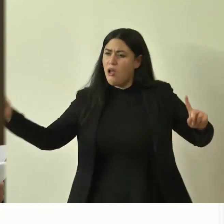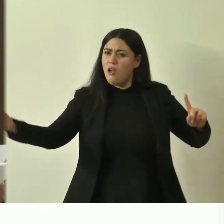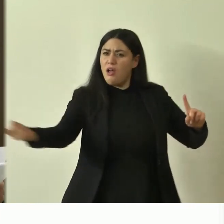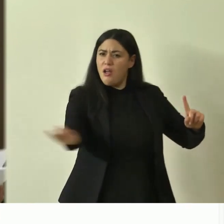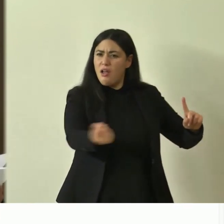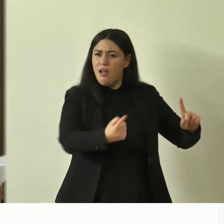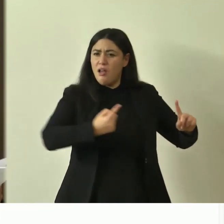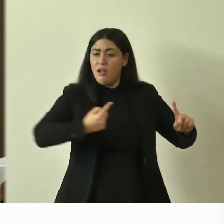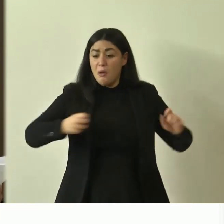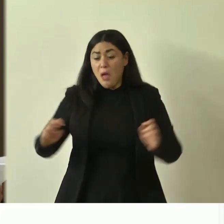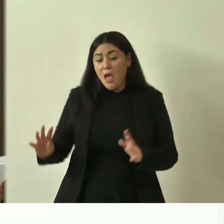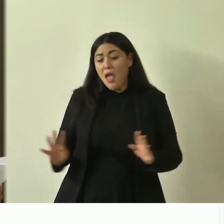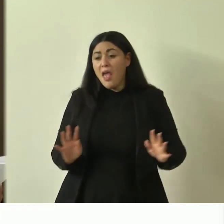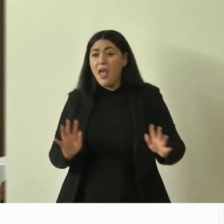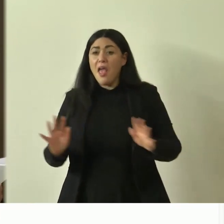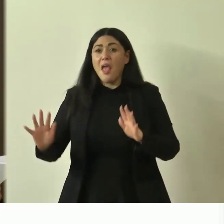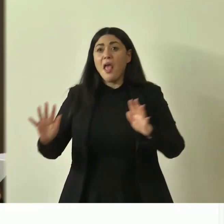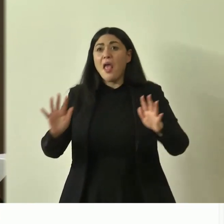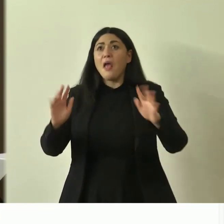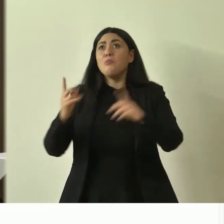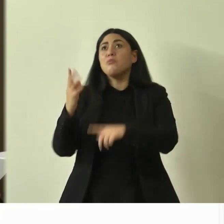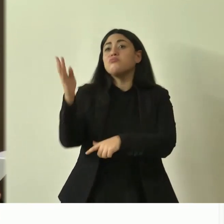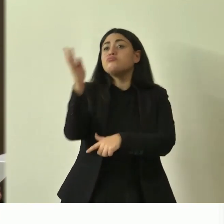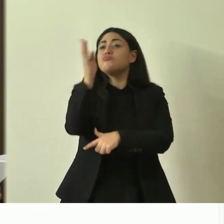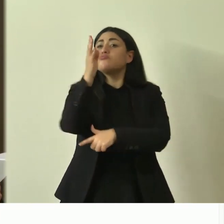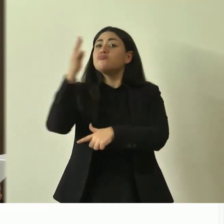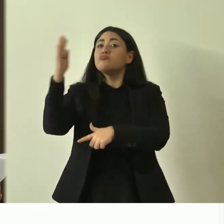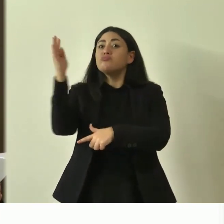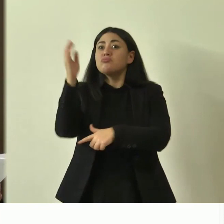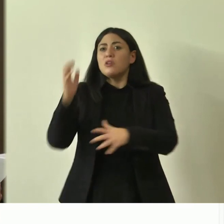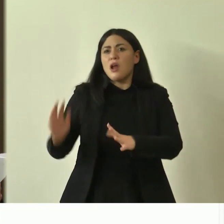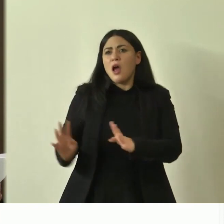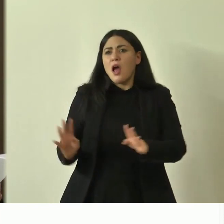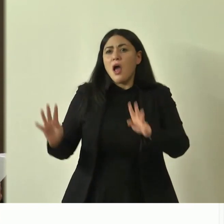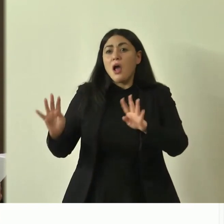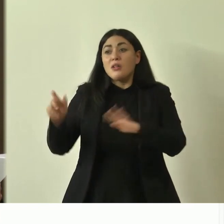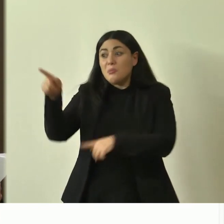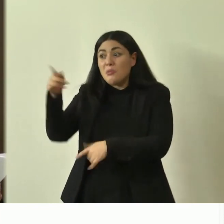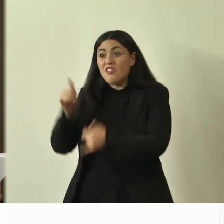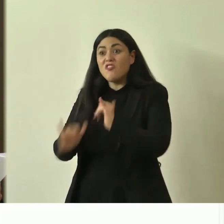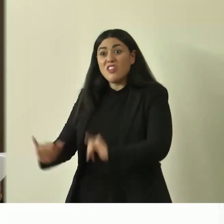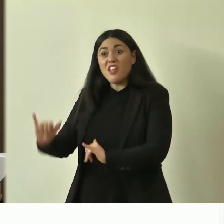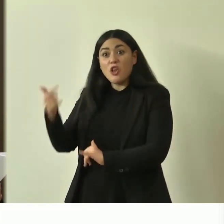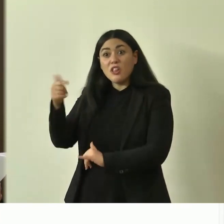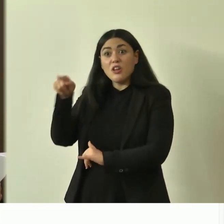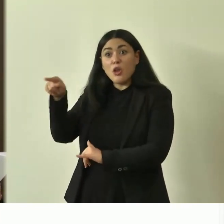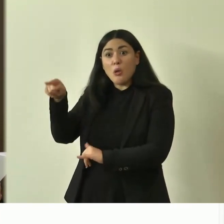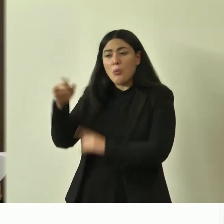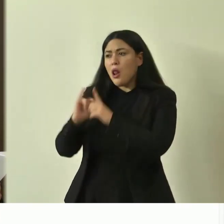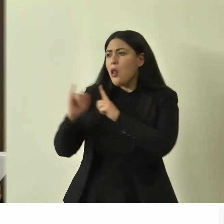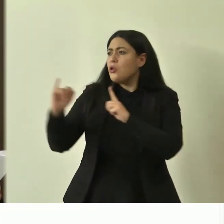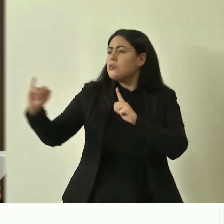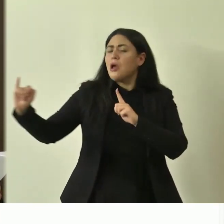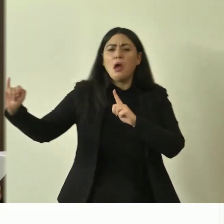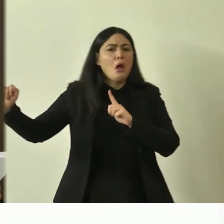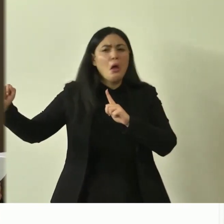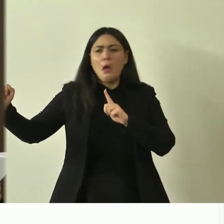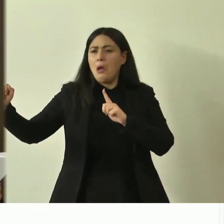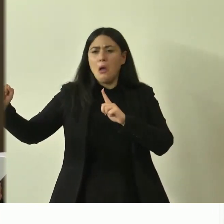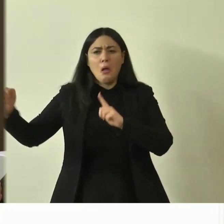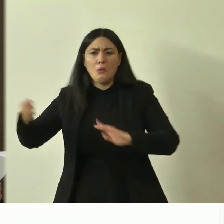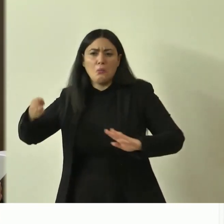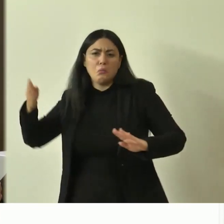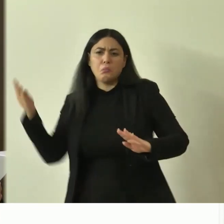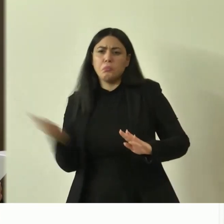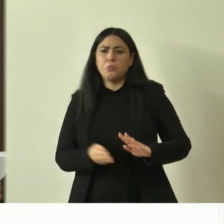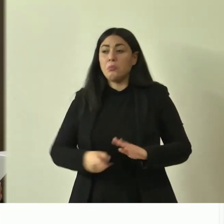scompare l'erba ai piedi di ogni pianta. Eppure il figlio di Triopa lontano non ne tenne il ferro. O